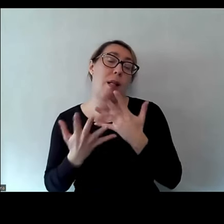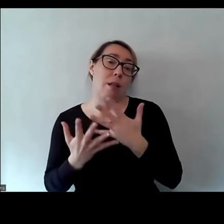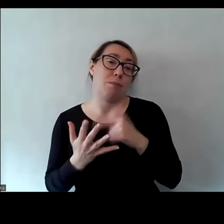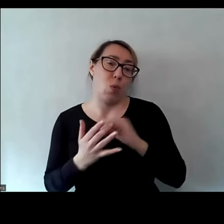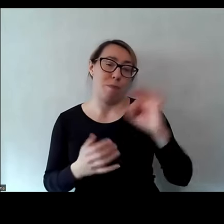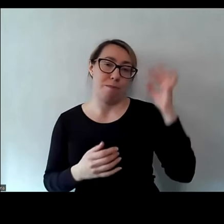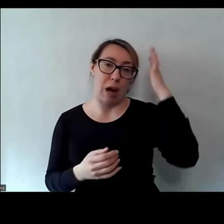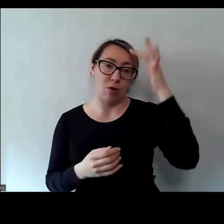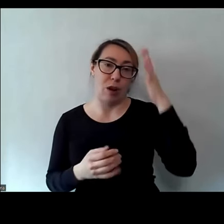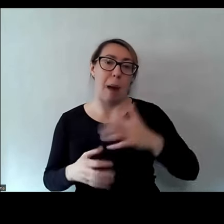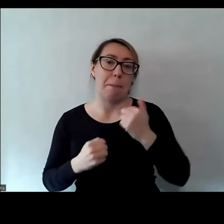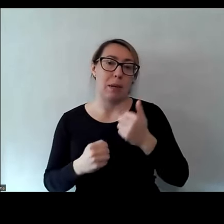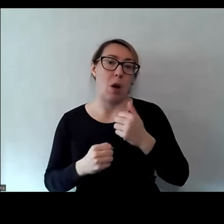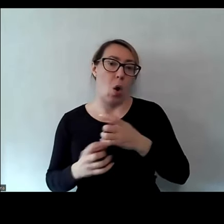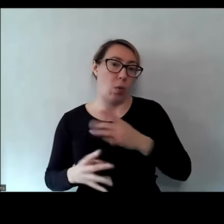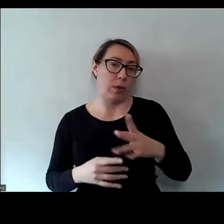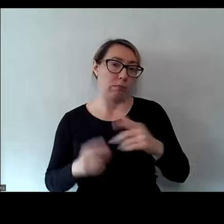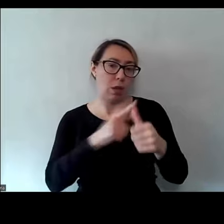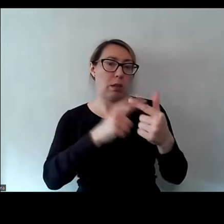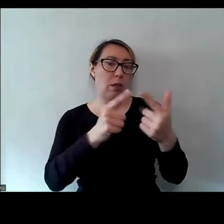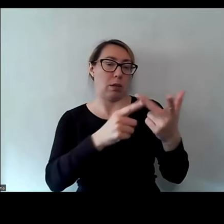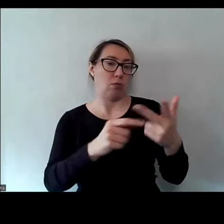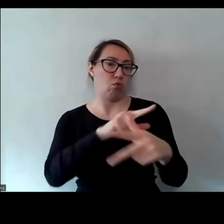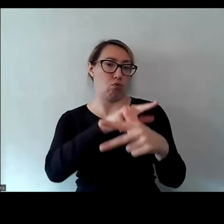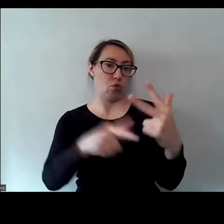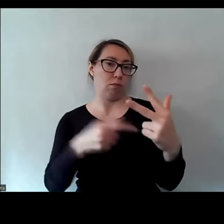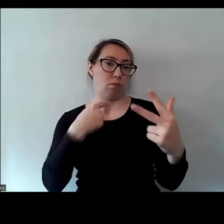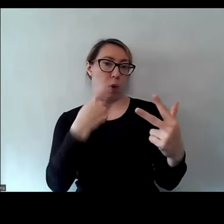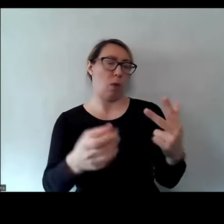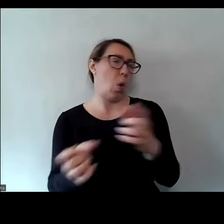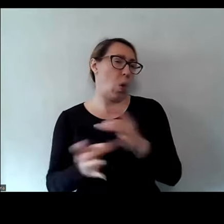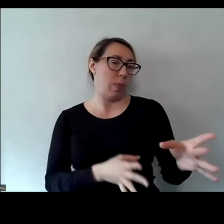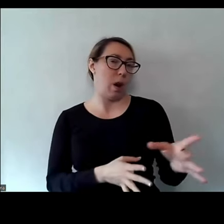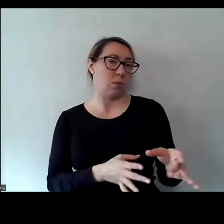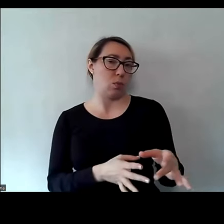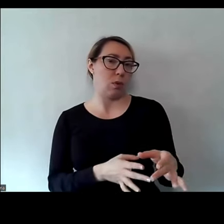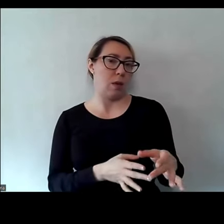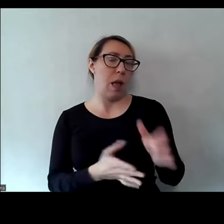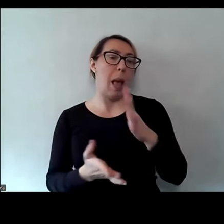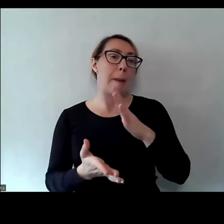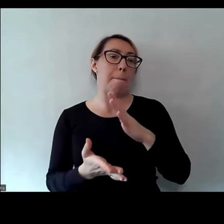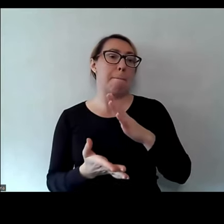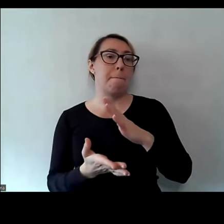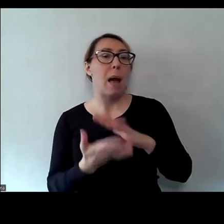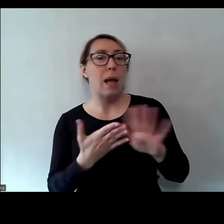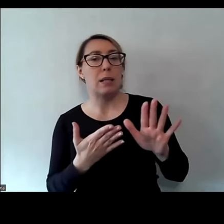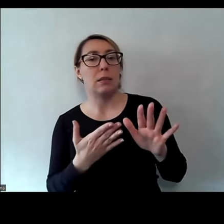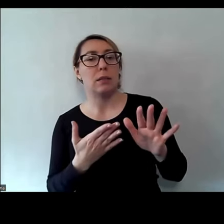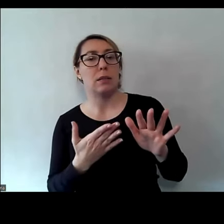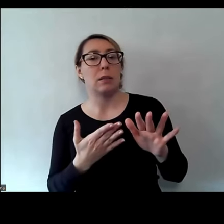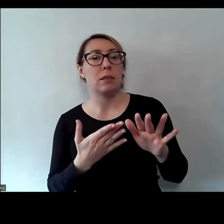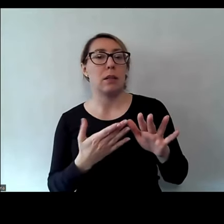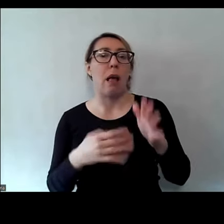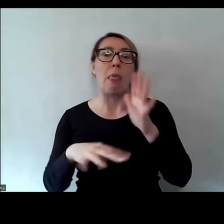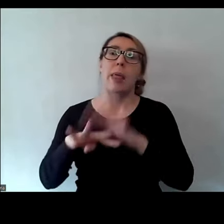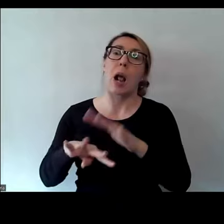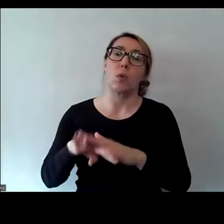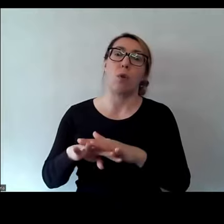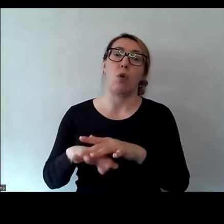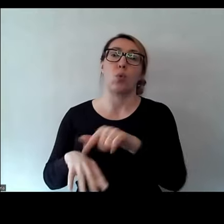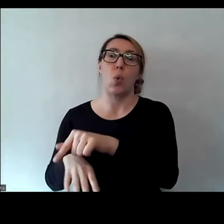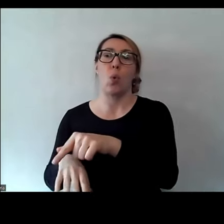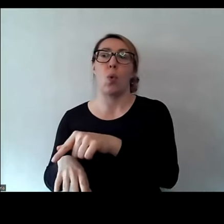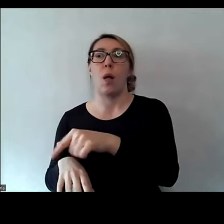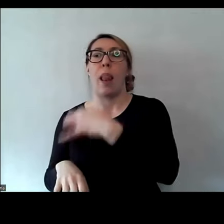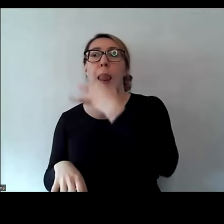żeby ktoś to jednym pchem wypowiedział, te trzy rzeczy, bez traktowania, że coś jest lepsze,